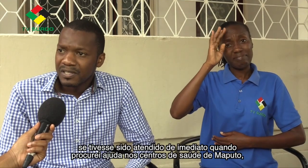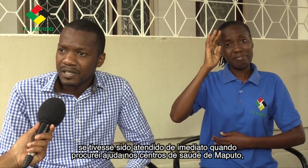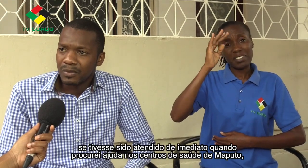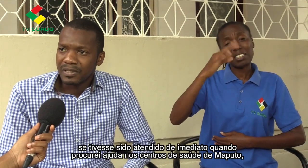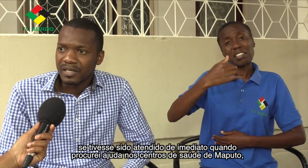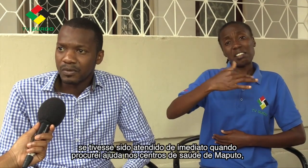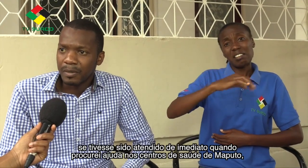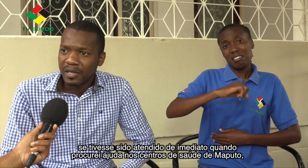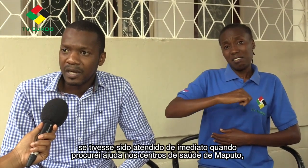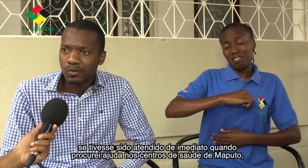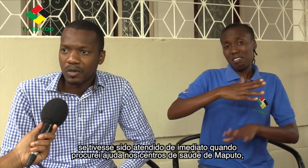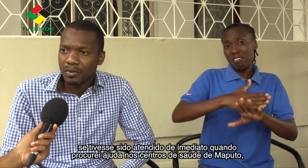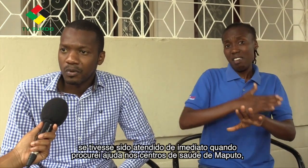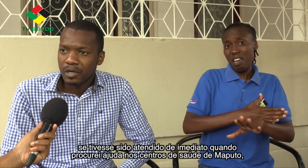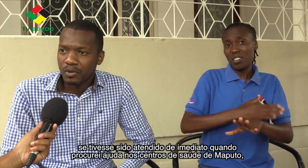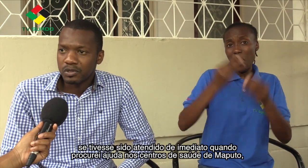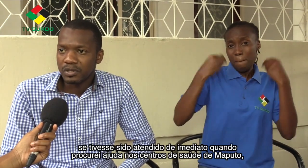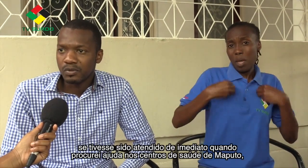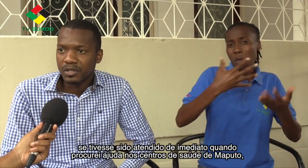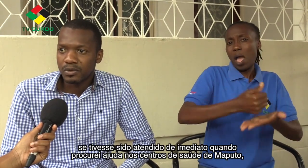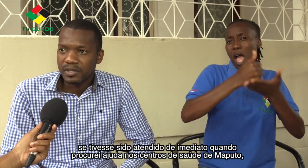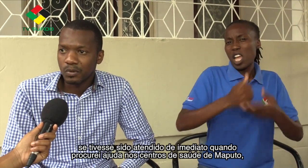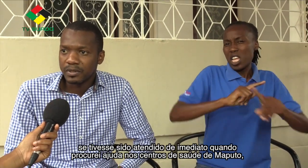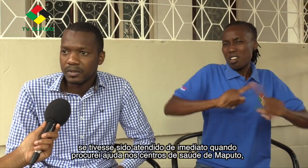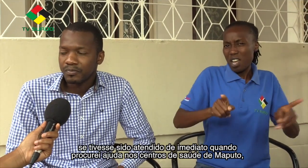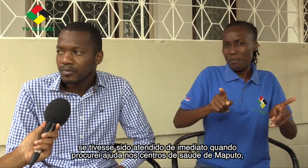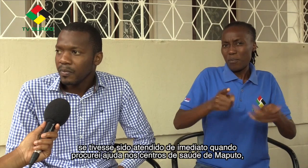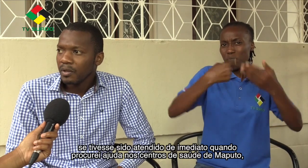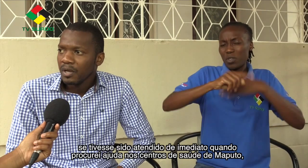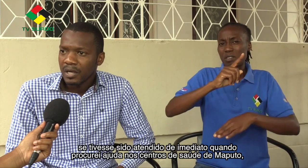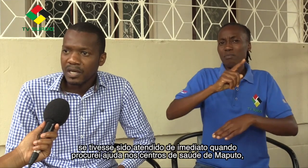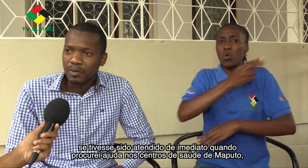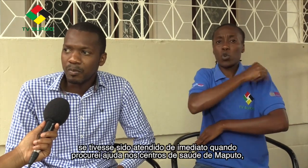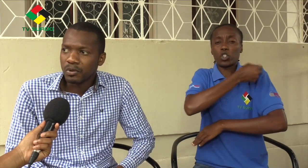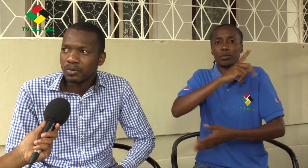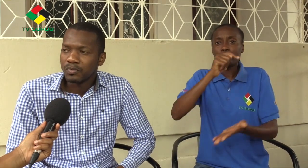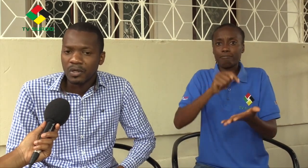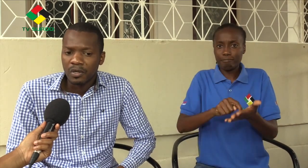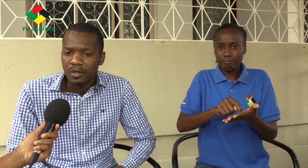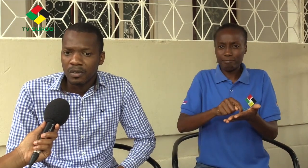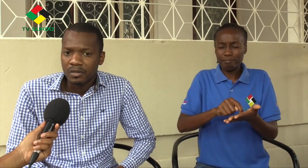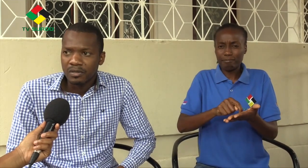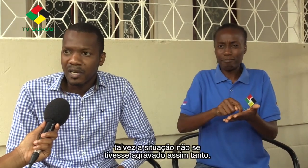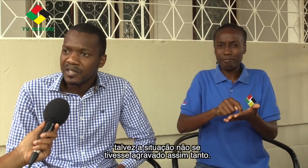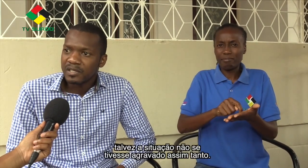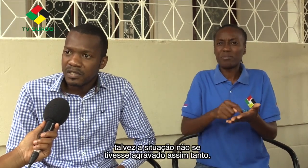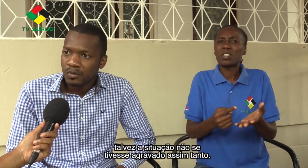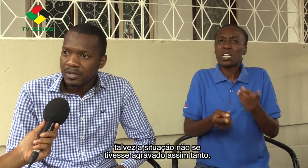sido atendido de imediato quando procurei por ajuda nos centros de saúde, cá de Moputo, talvez essa situação